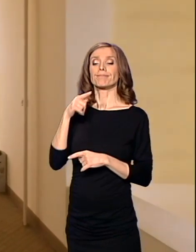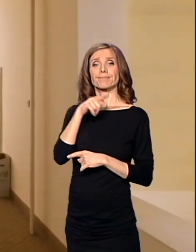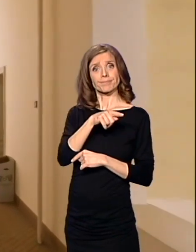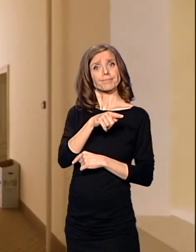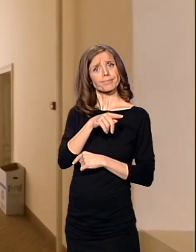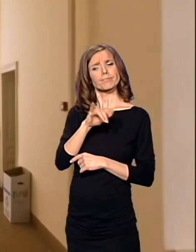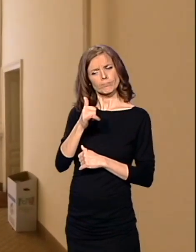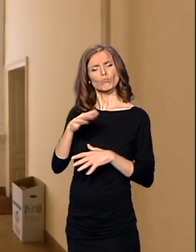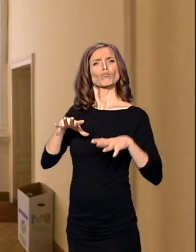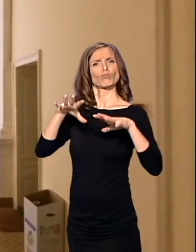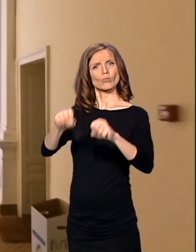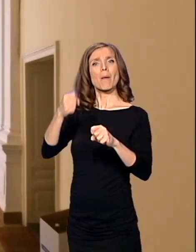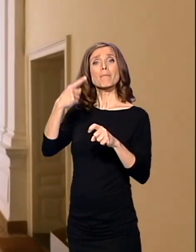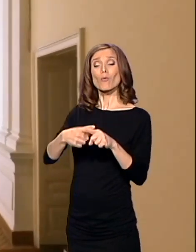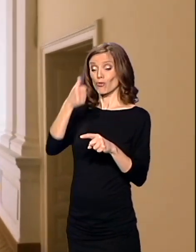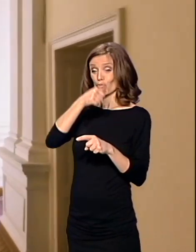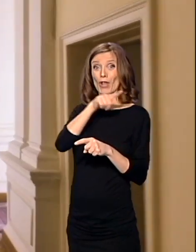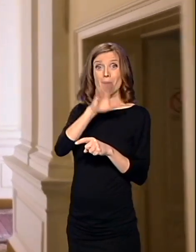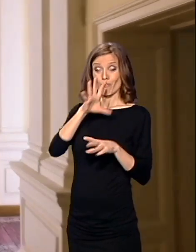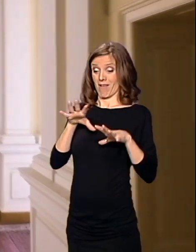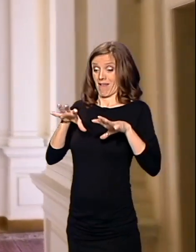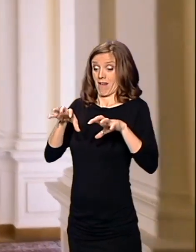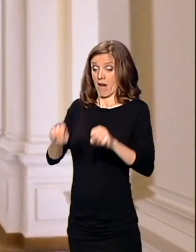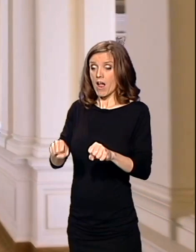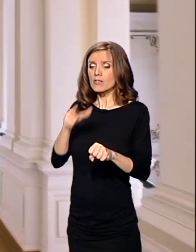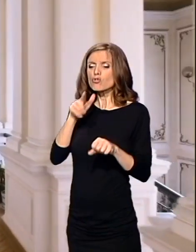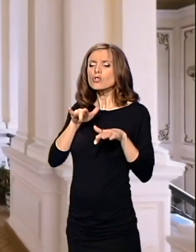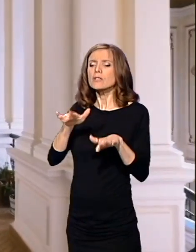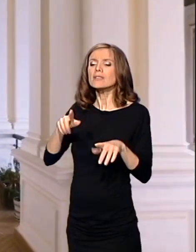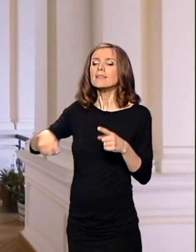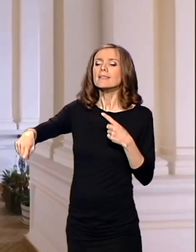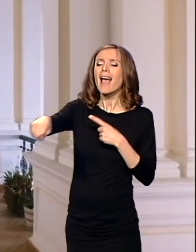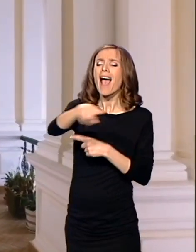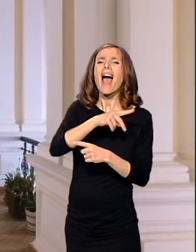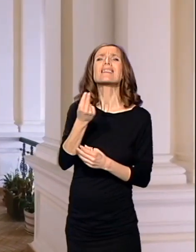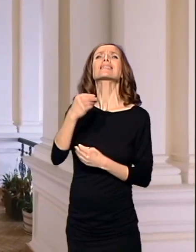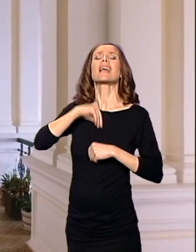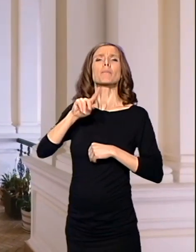politici nastojili da te teritorije asimiluju, a da stanovništvo bugarizuju.